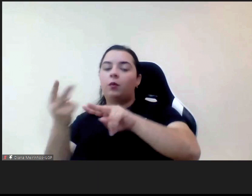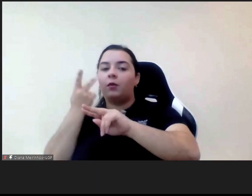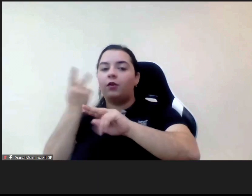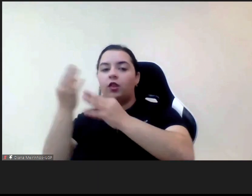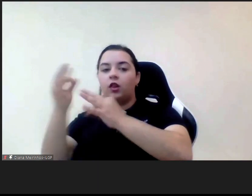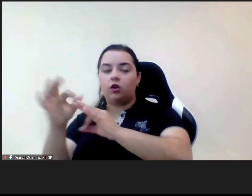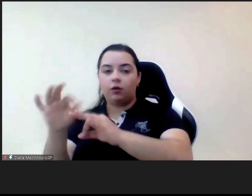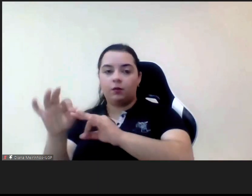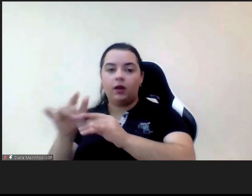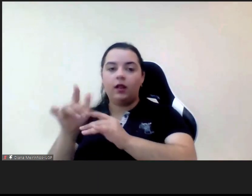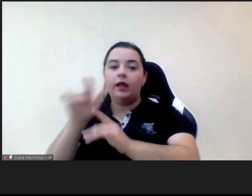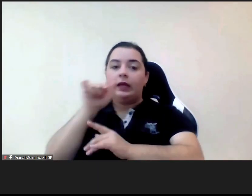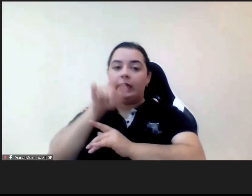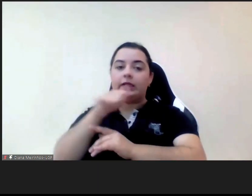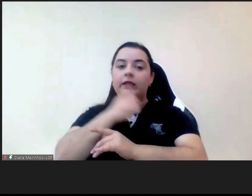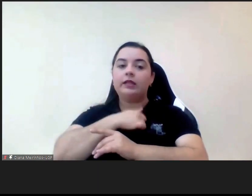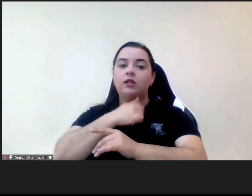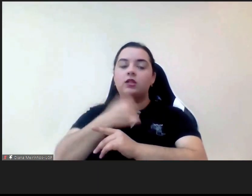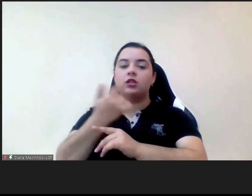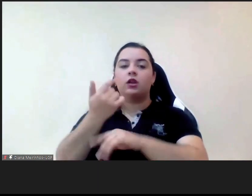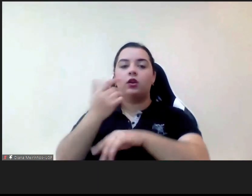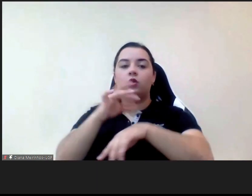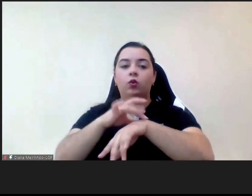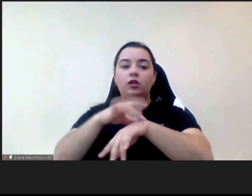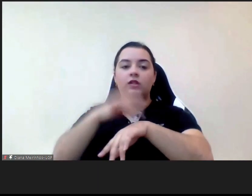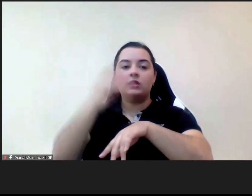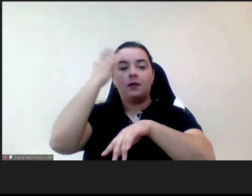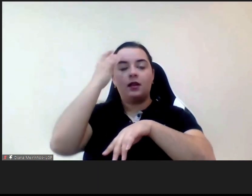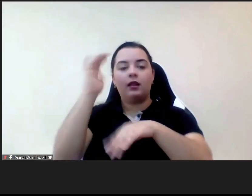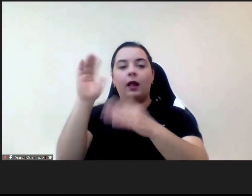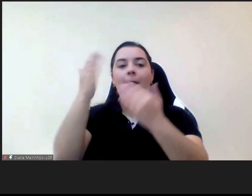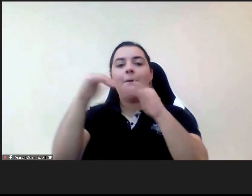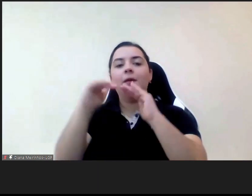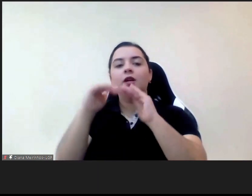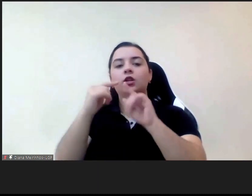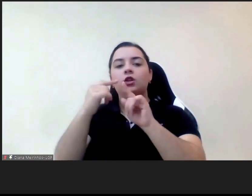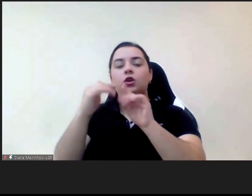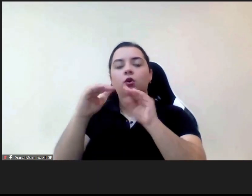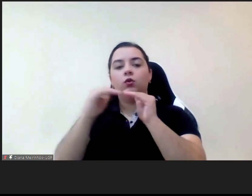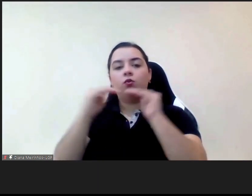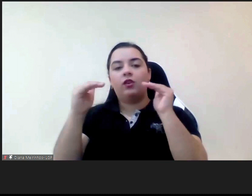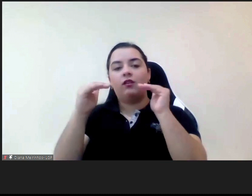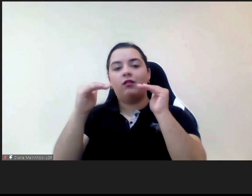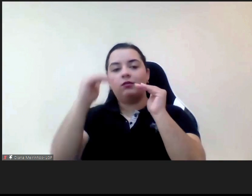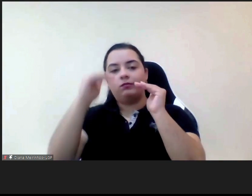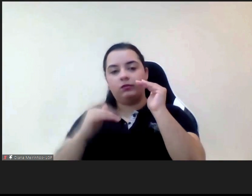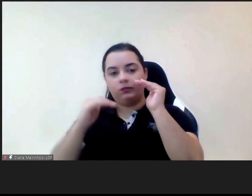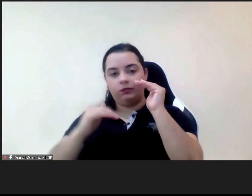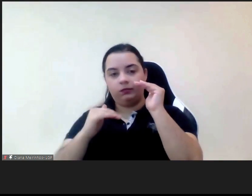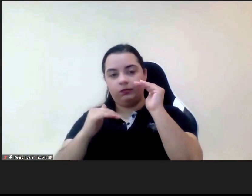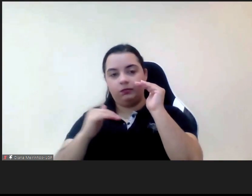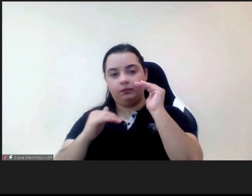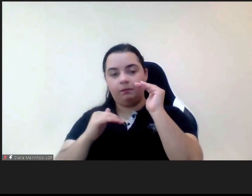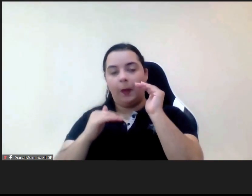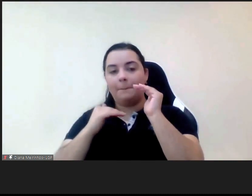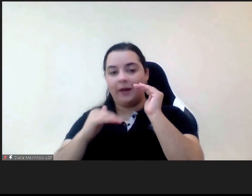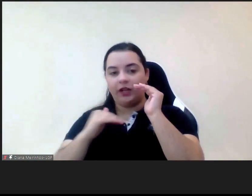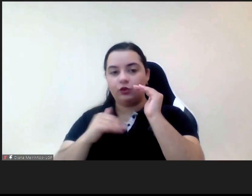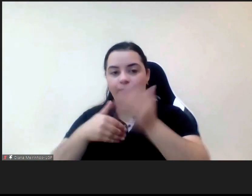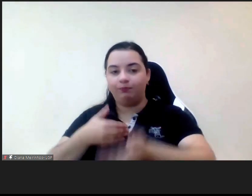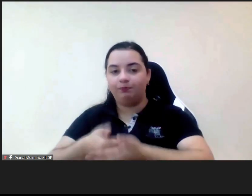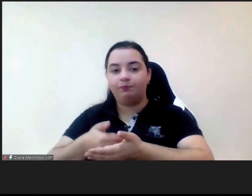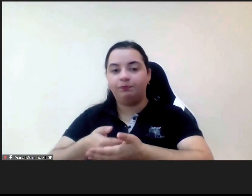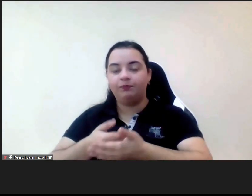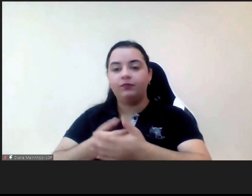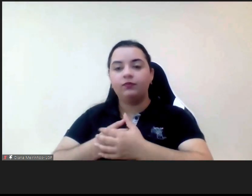recentemente também estamos a fazer a gestão e o acompanhamento de três residências